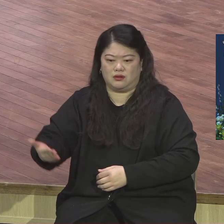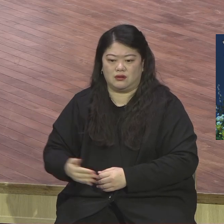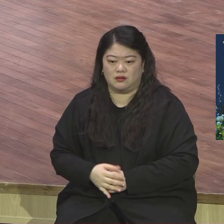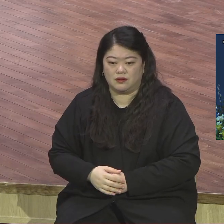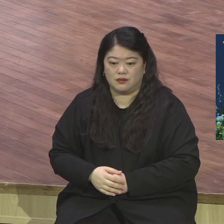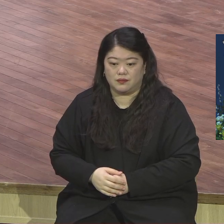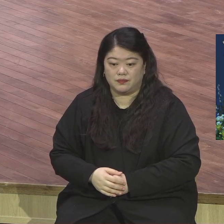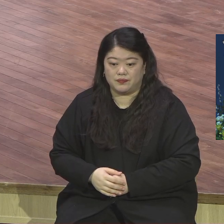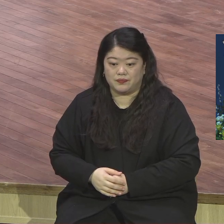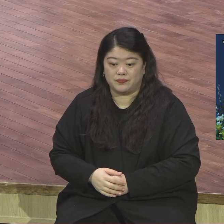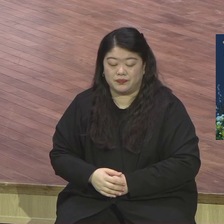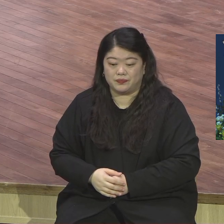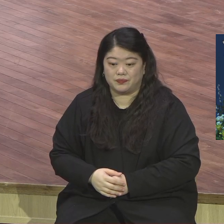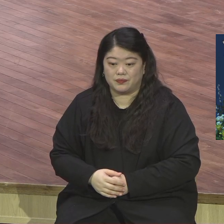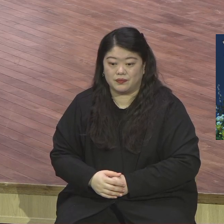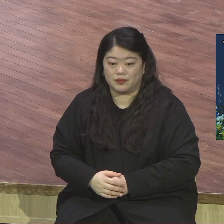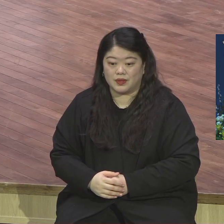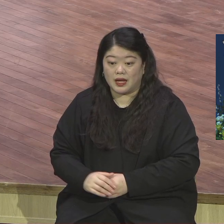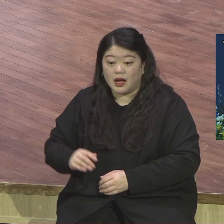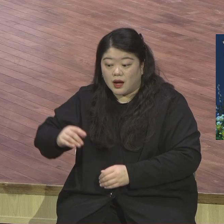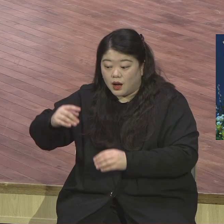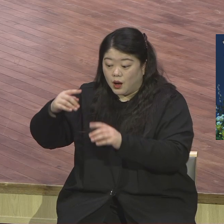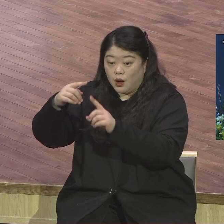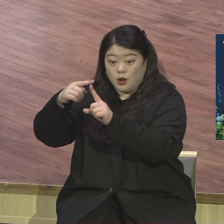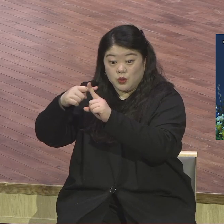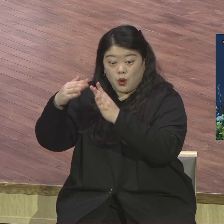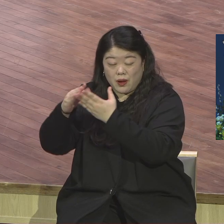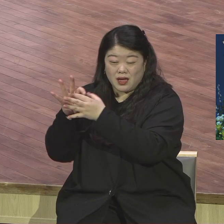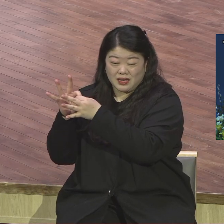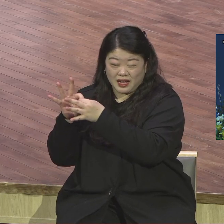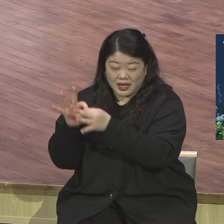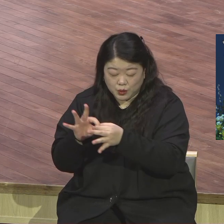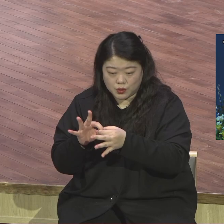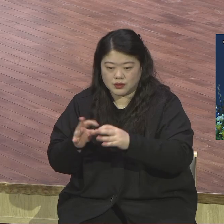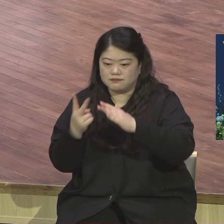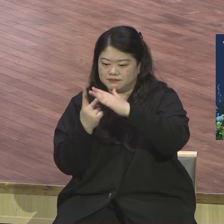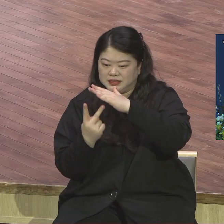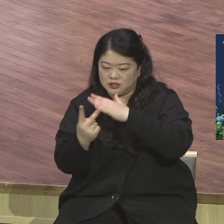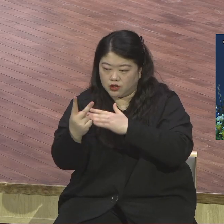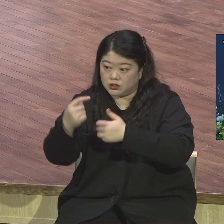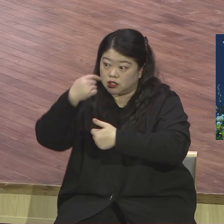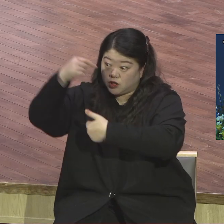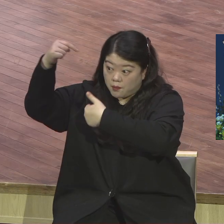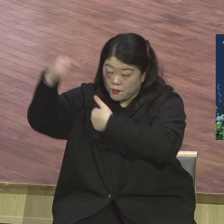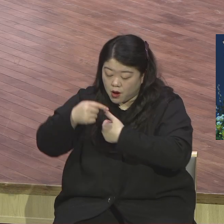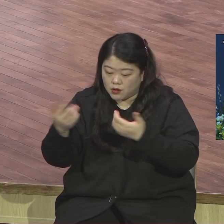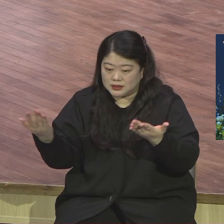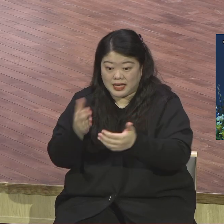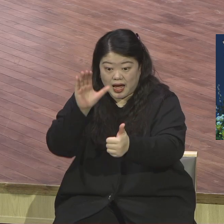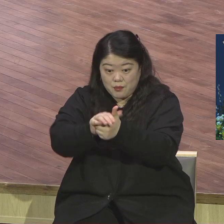교회의 사명 비전 천명 소명 사명 이럴 수 없어요 그래서 헌당을 깨끗이 끝내자